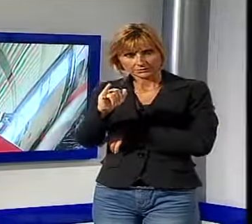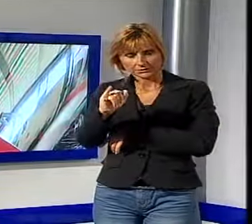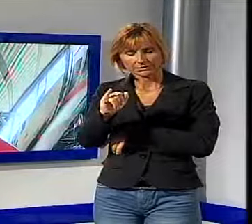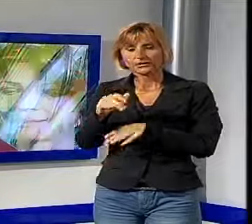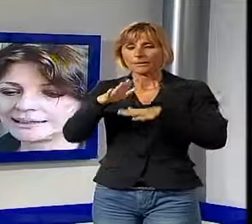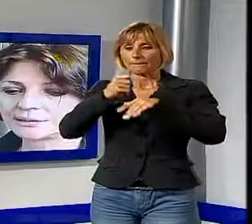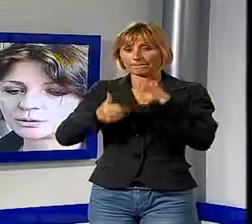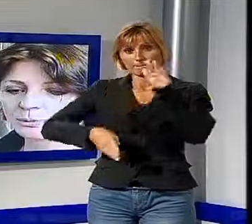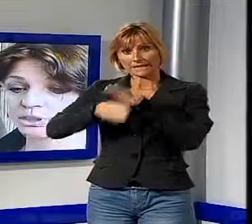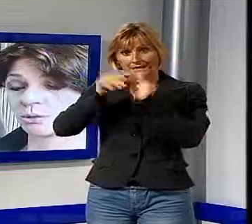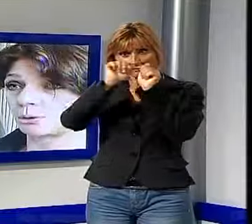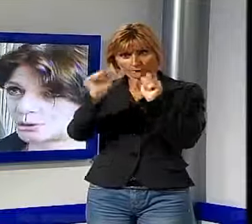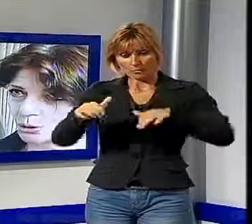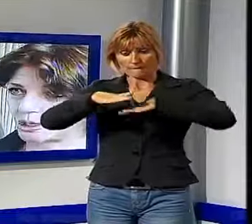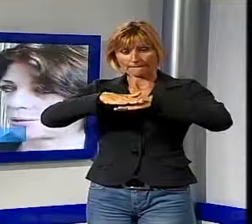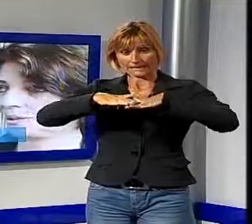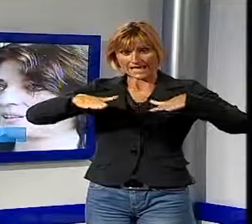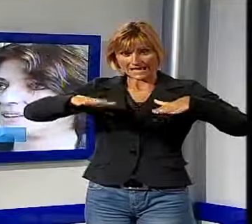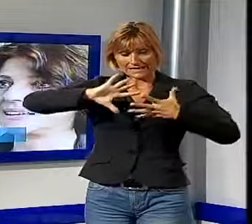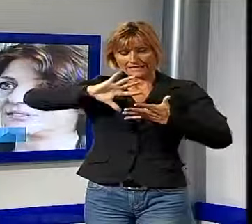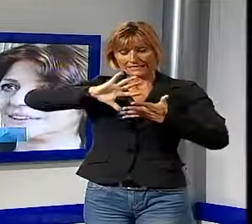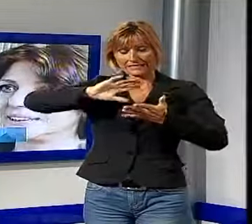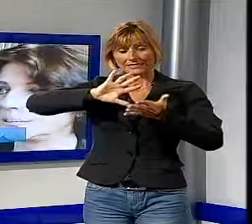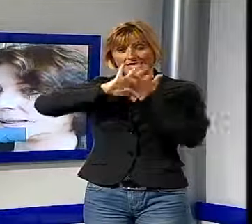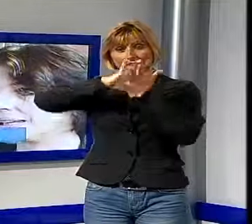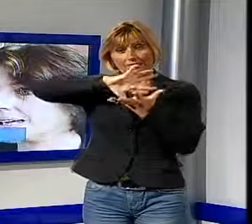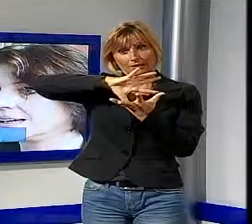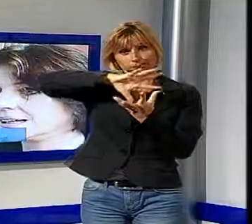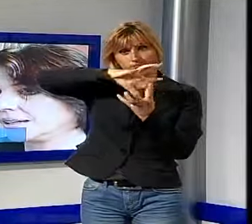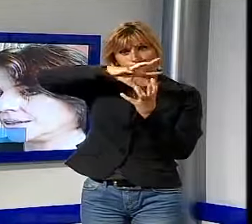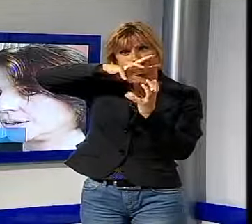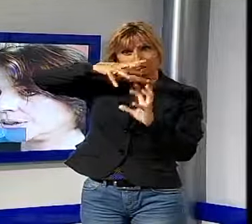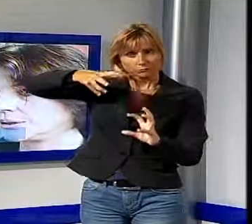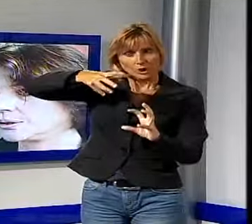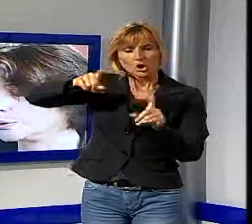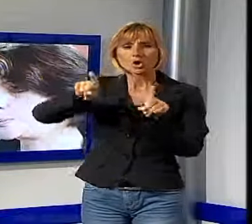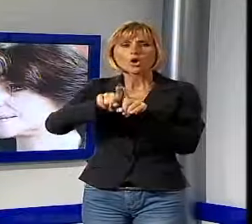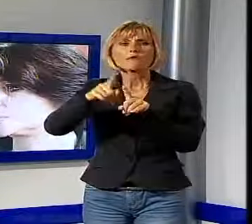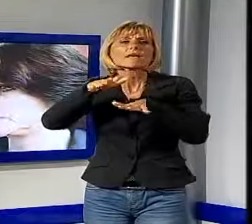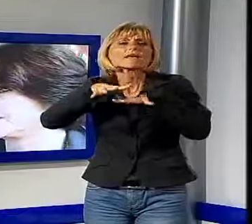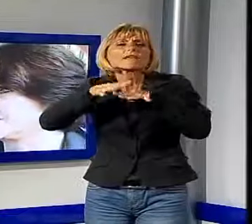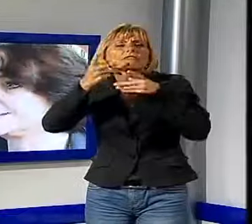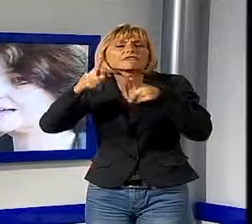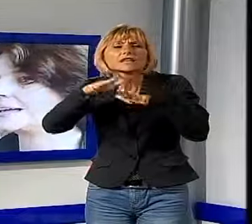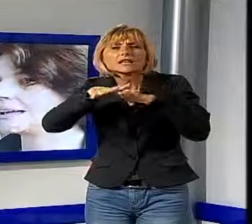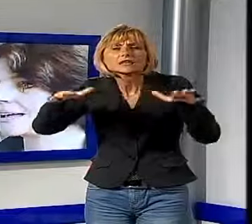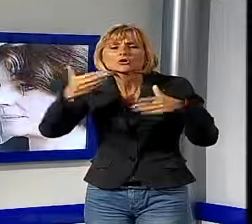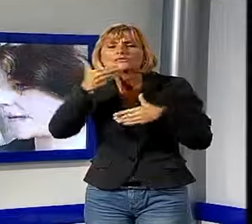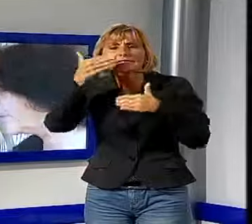piana, che subisce una torsione e quindi diventa infinita perché lo spazio praticamente